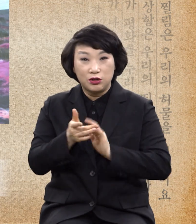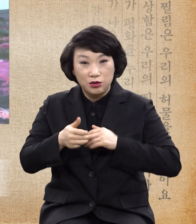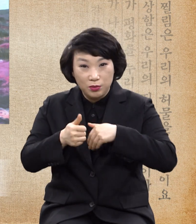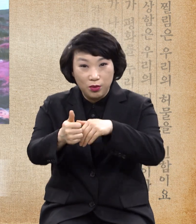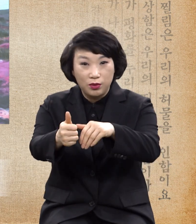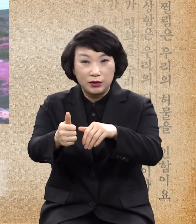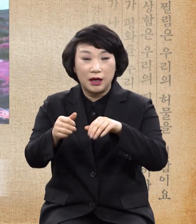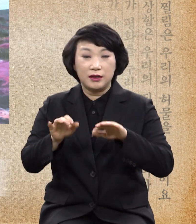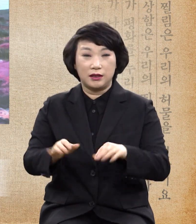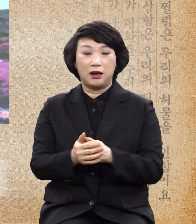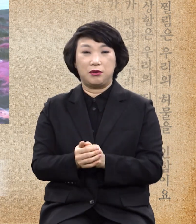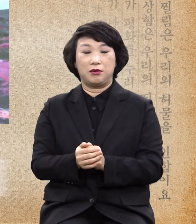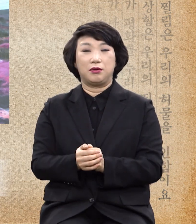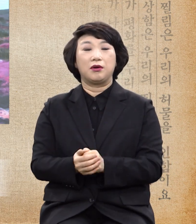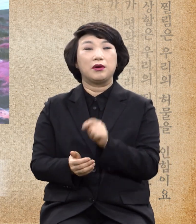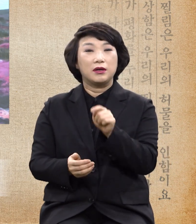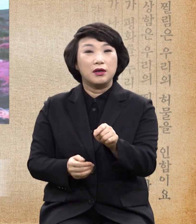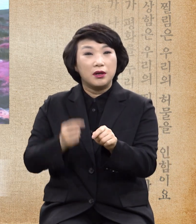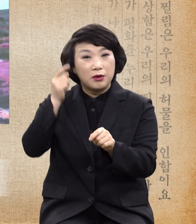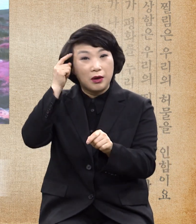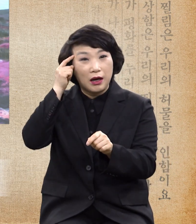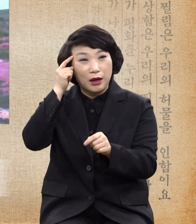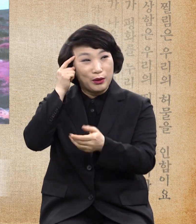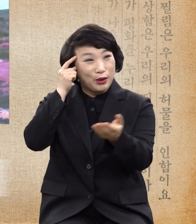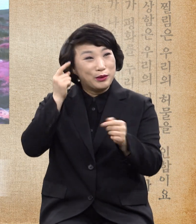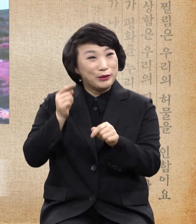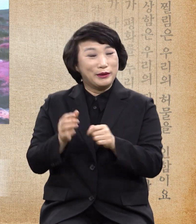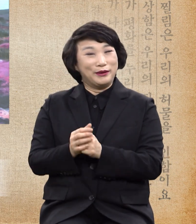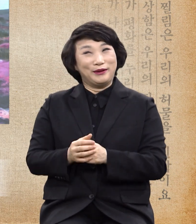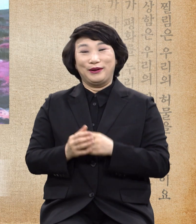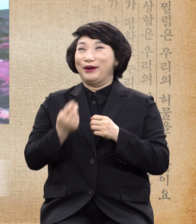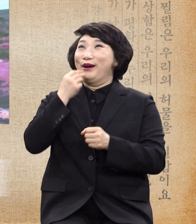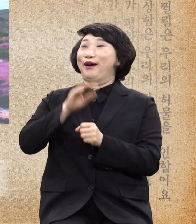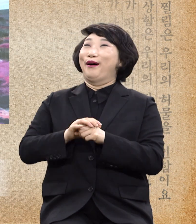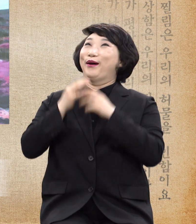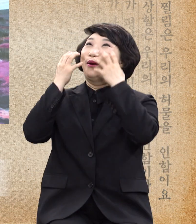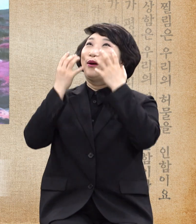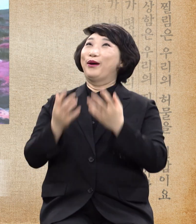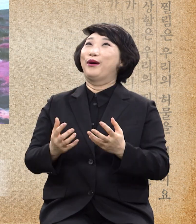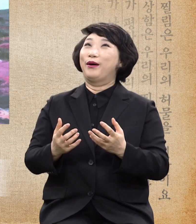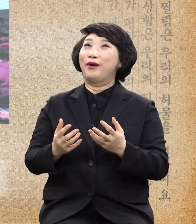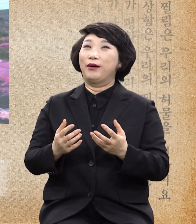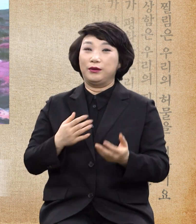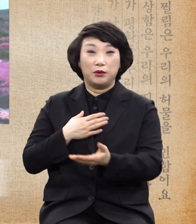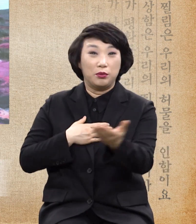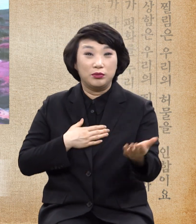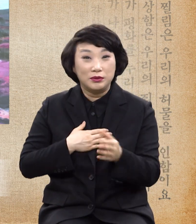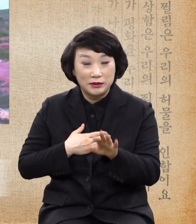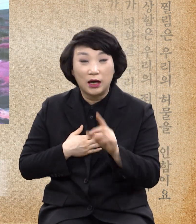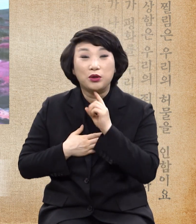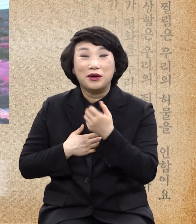주셨으니 상상이 잘 안 되는 일이야 여러분 독생자라는 말은